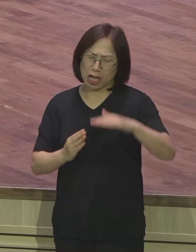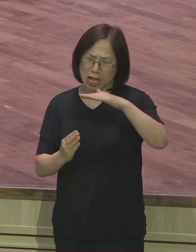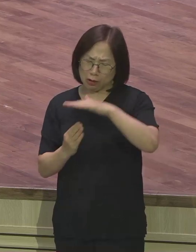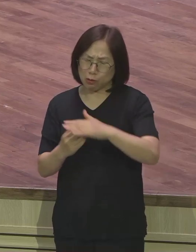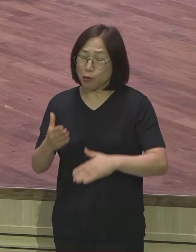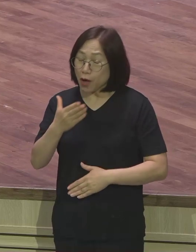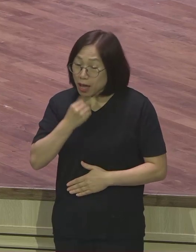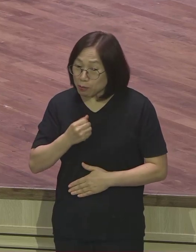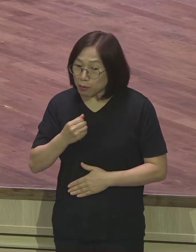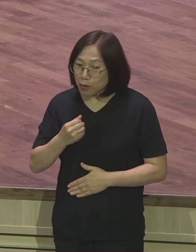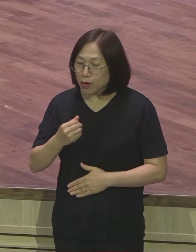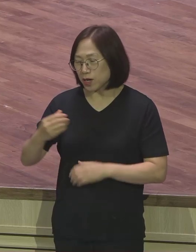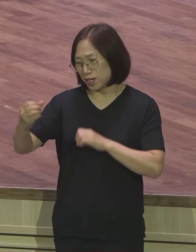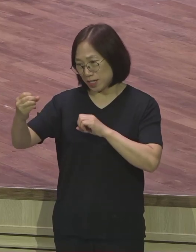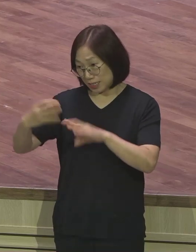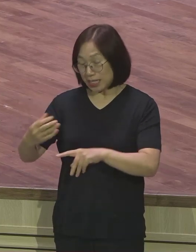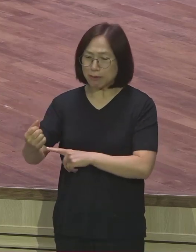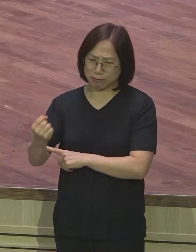응답이요 최고의 힘이 되기 때문에 그렇습니다.